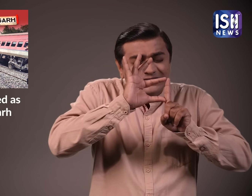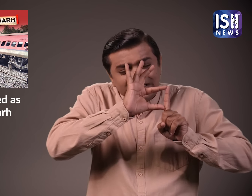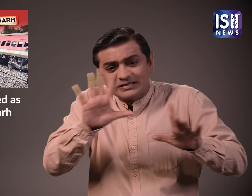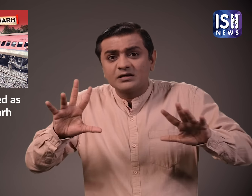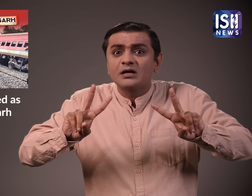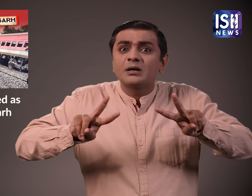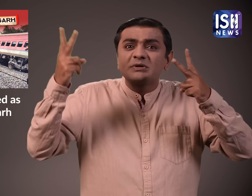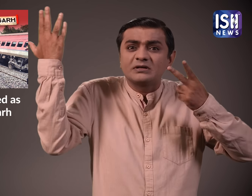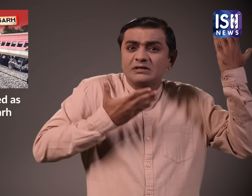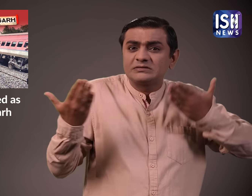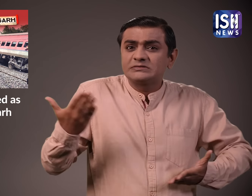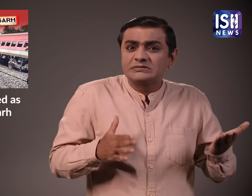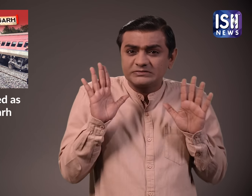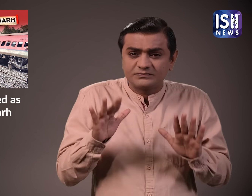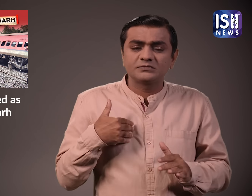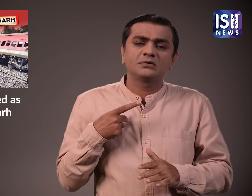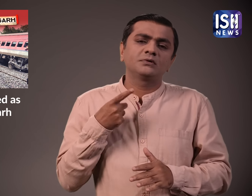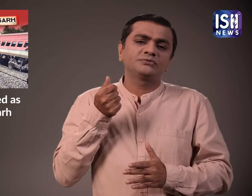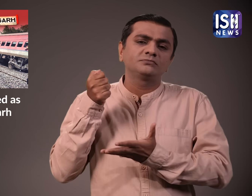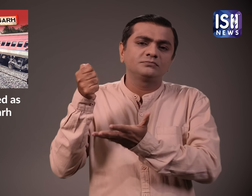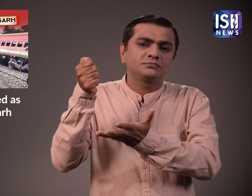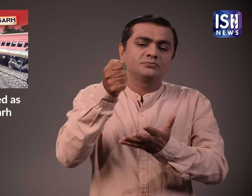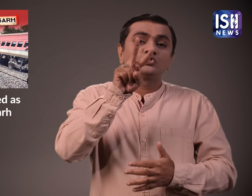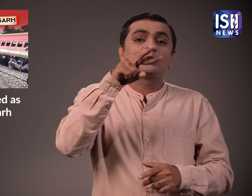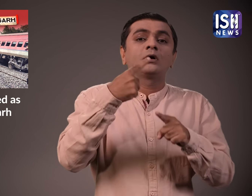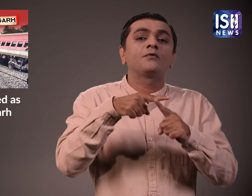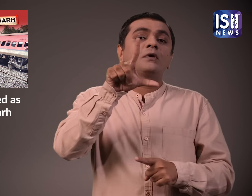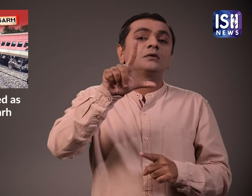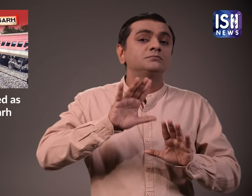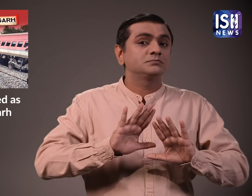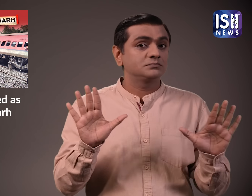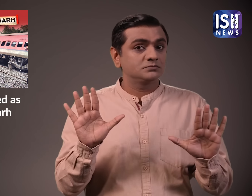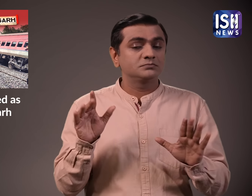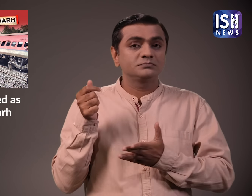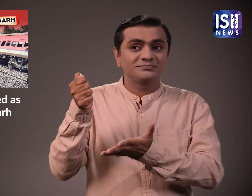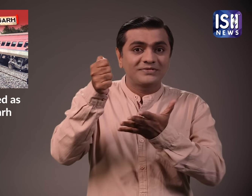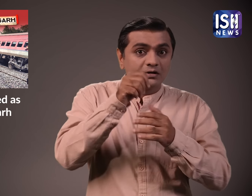गंबीर चोट के लिए धाई लाक रुपे और मामूली चोट वाले लोगों को लिए 50,000 रुपे